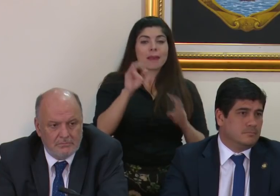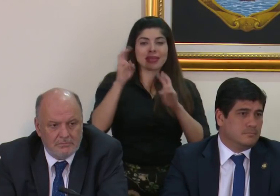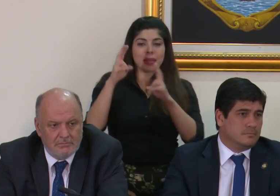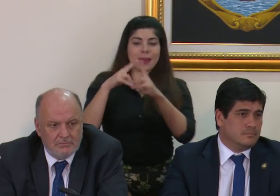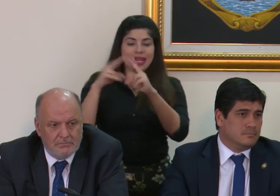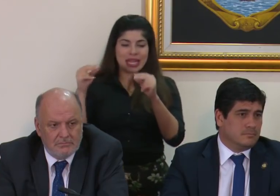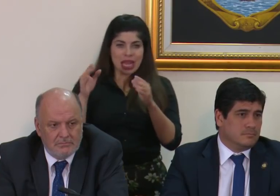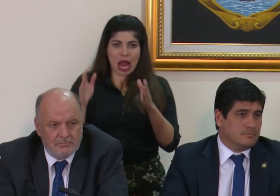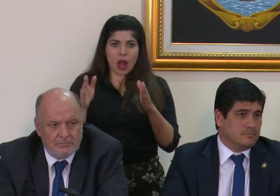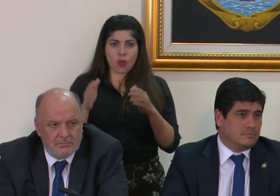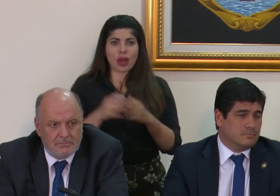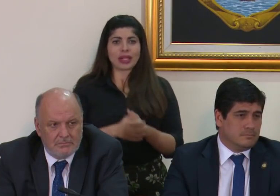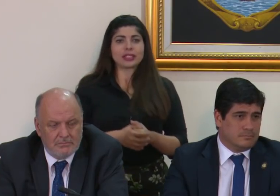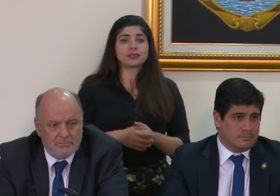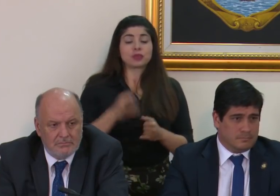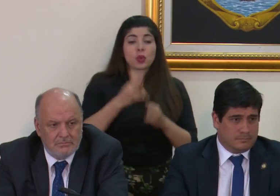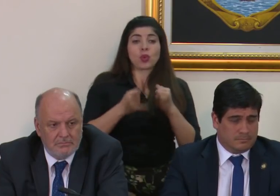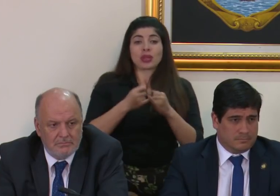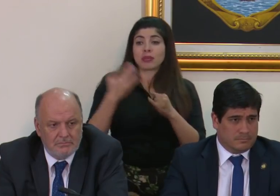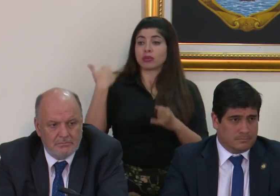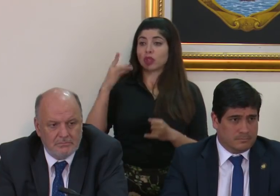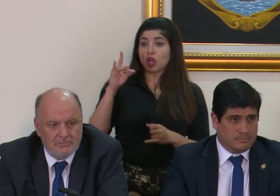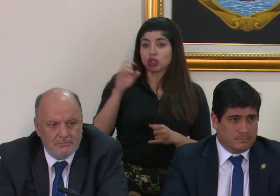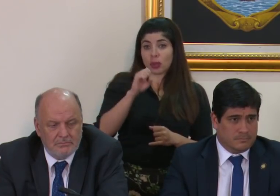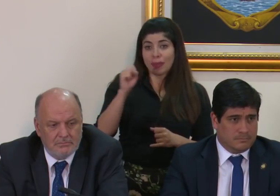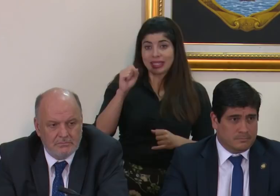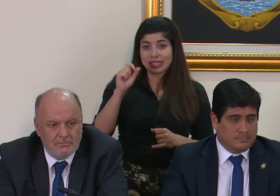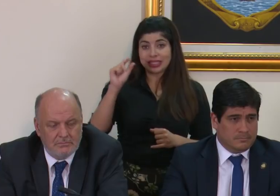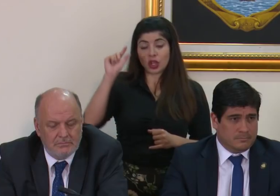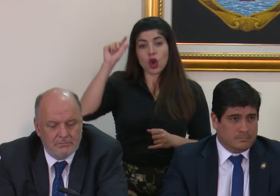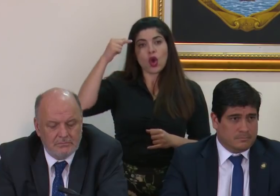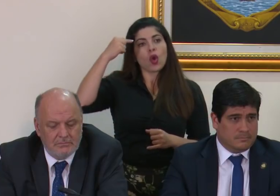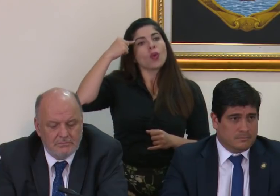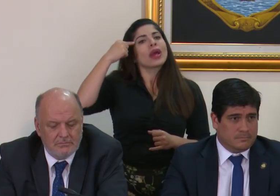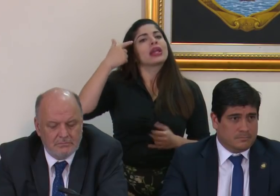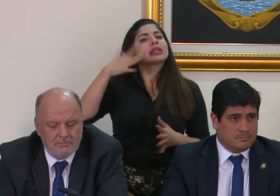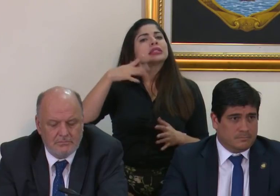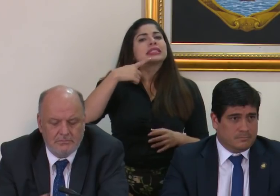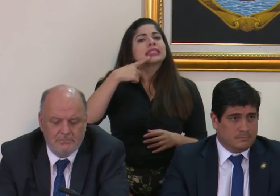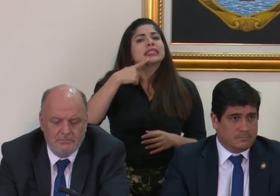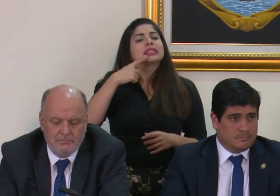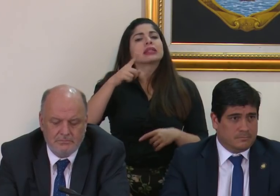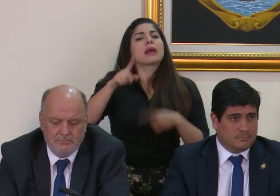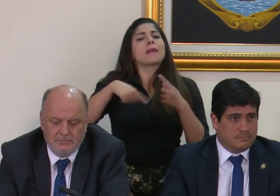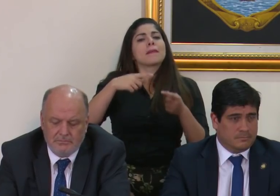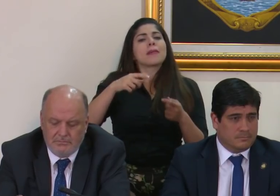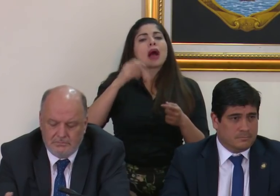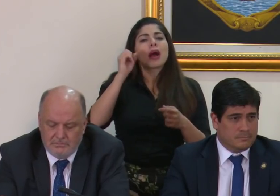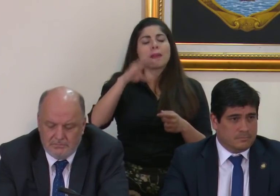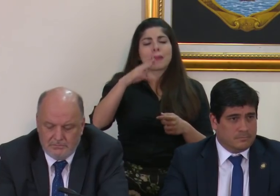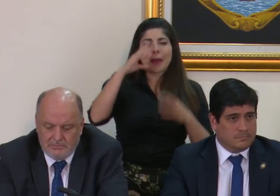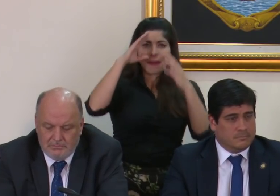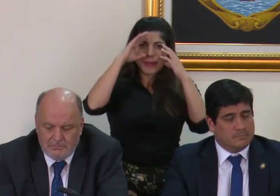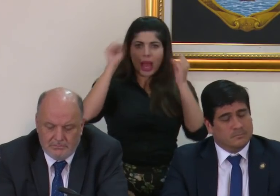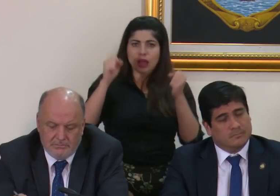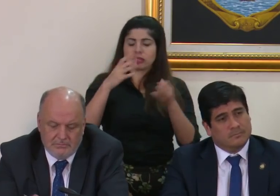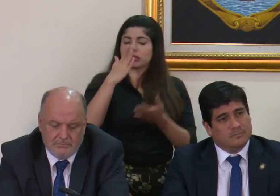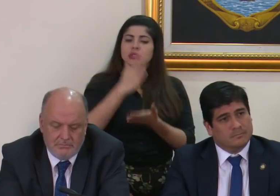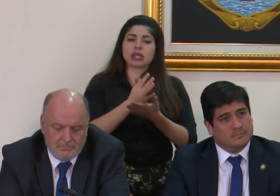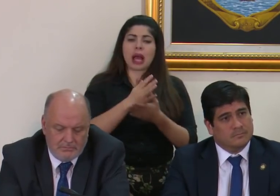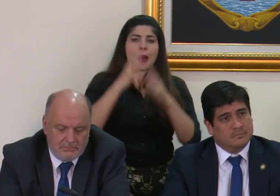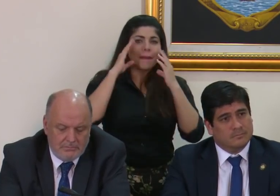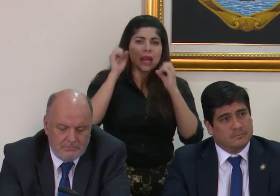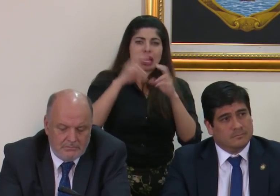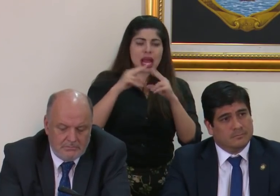Nicaragua en los últimos ocho meses el gobierno ha estado diciendo vamos a mandar embajador no, ya no se va a mandar embajador a